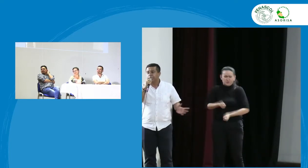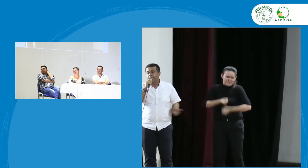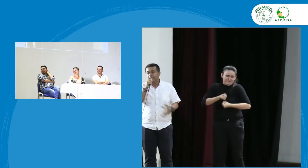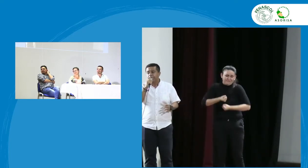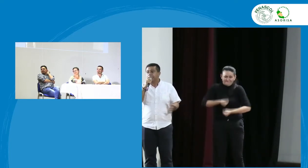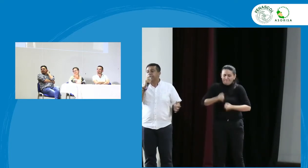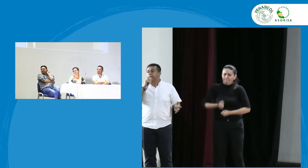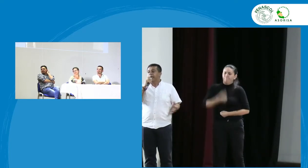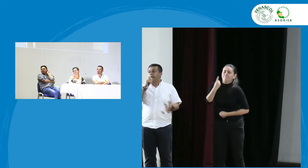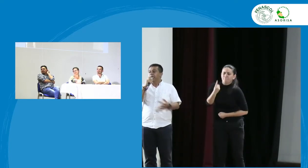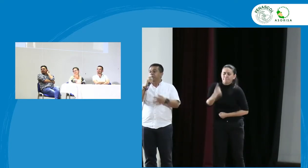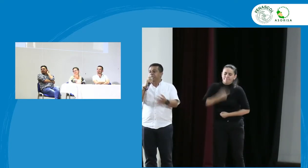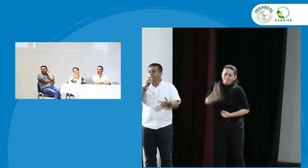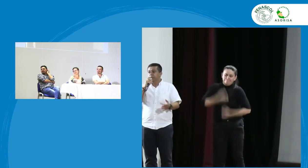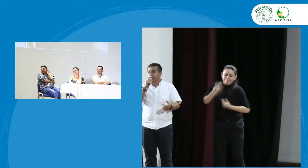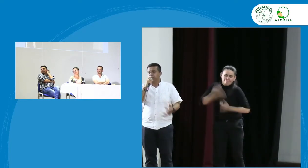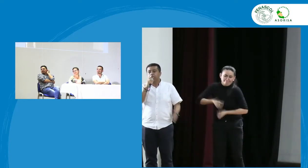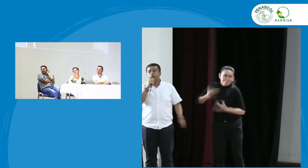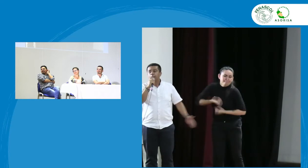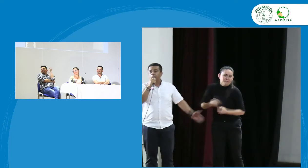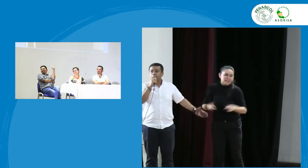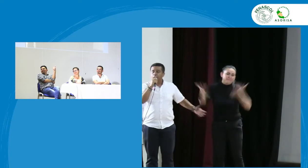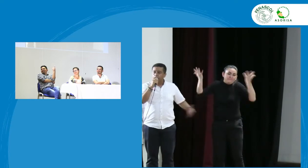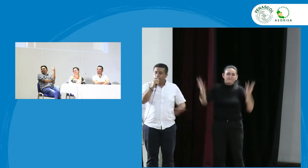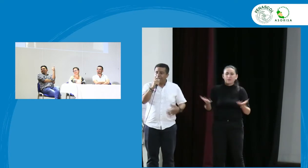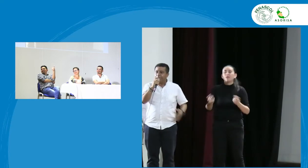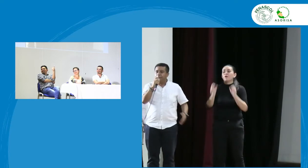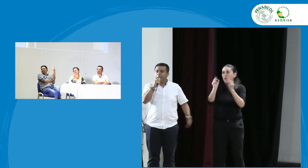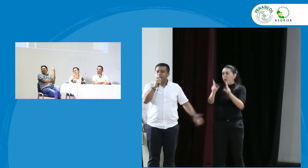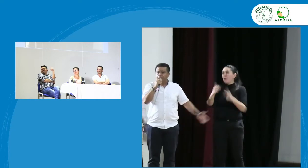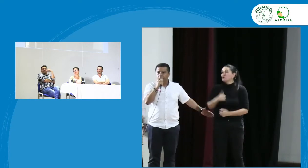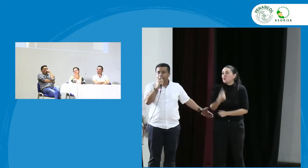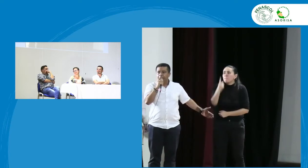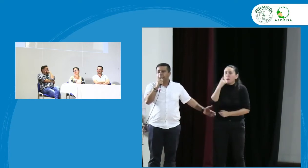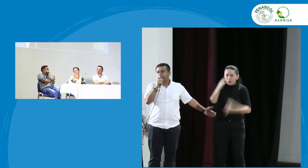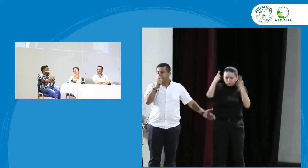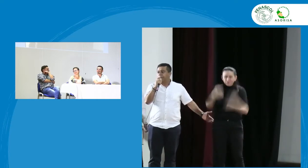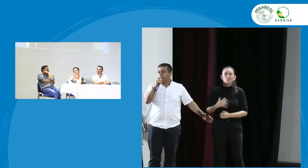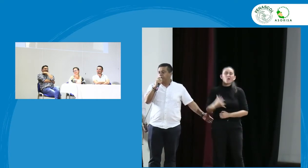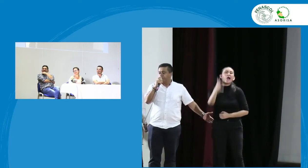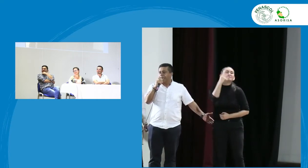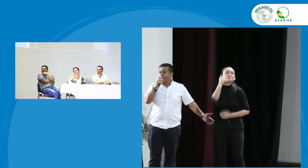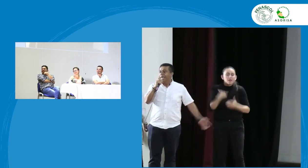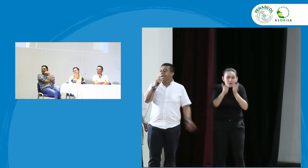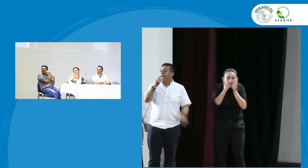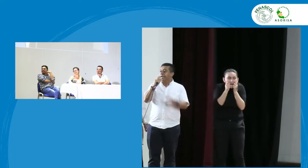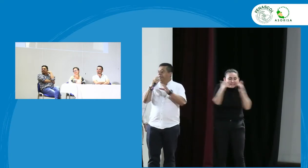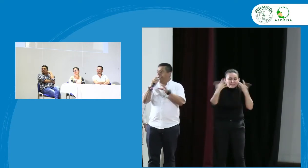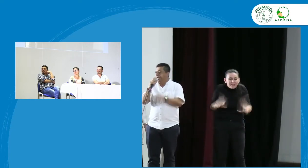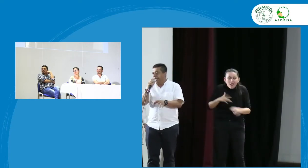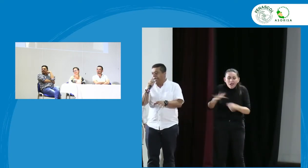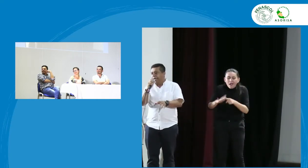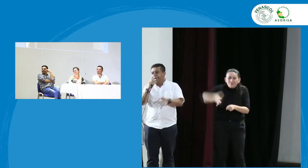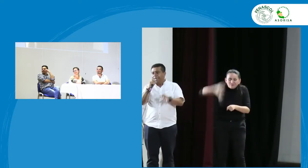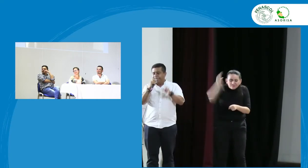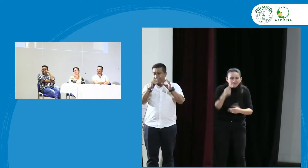que quisiera expresarles a ustedes porque como padre viví en carne propia la debilidad que